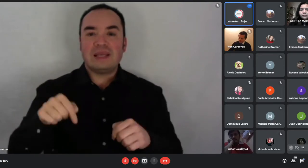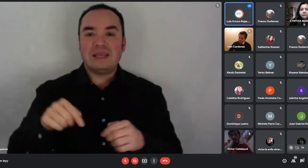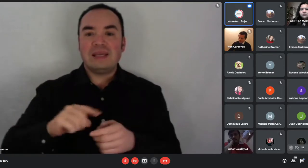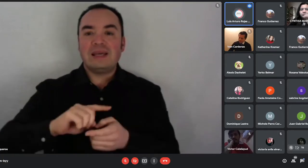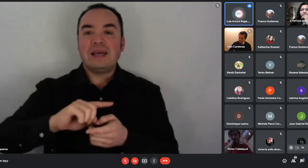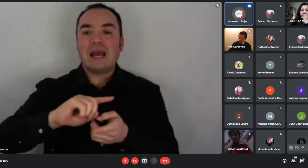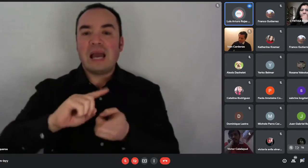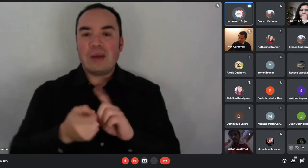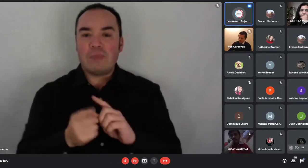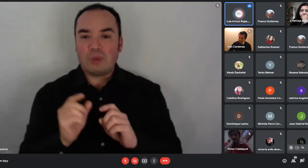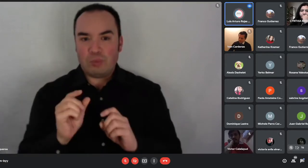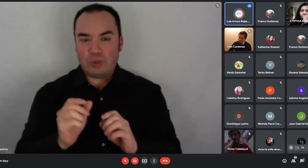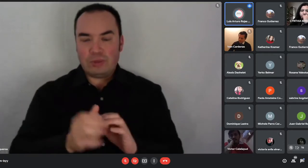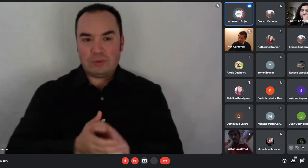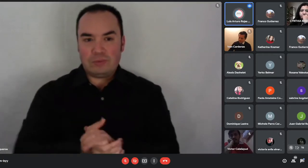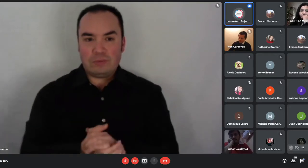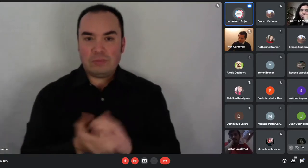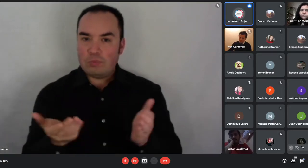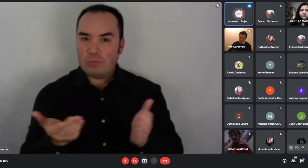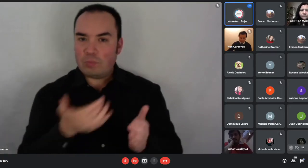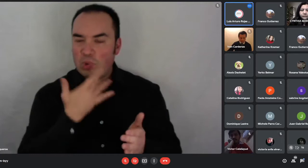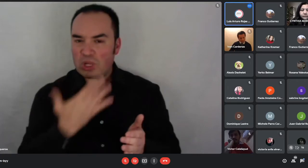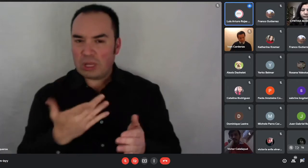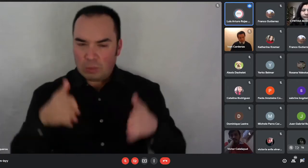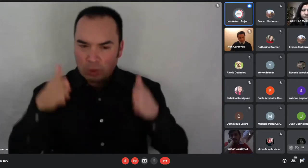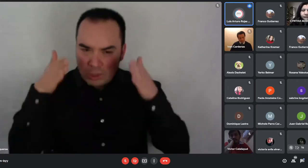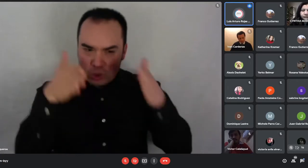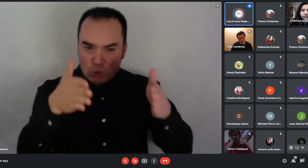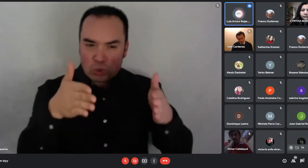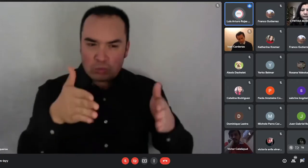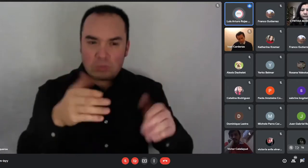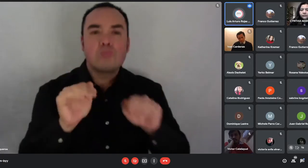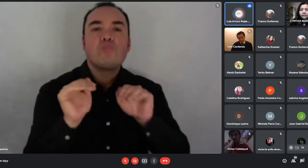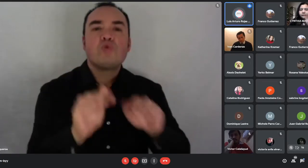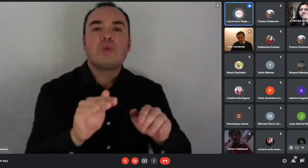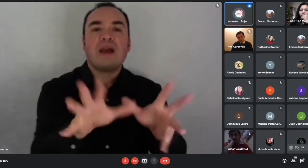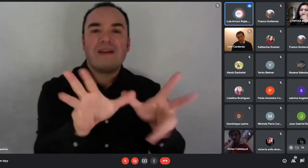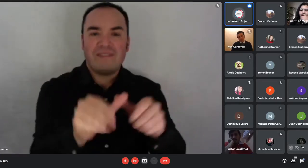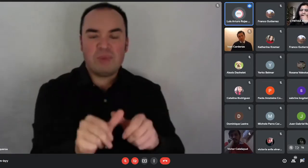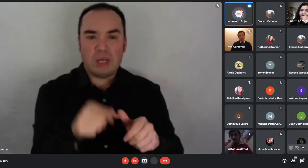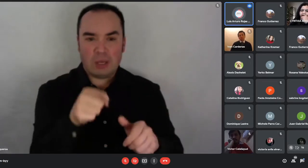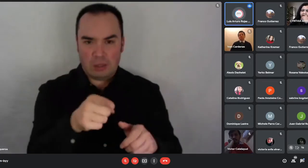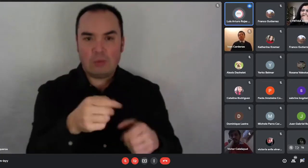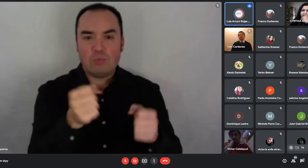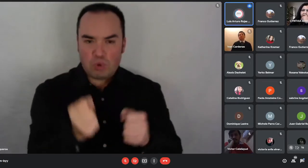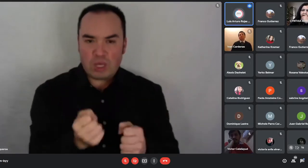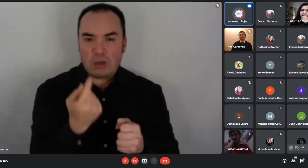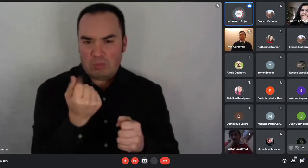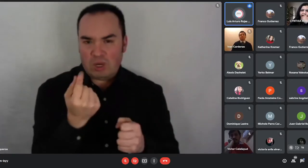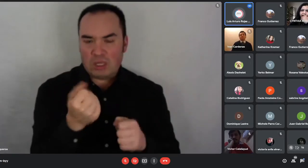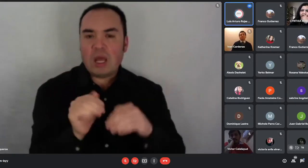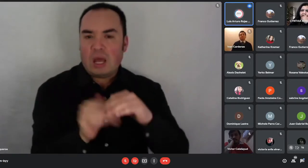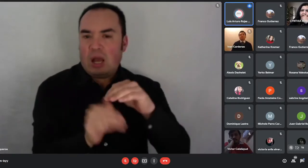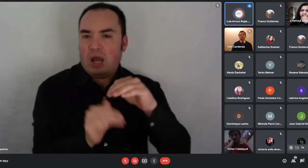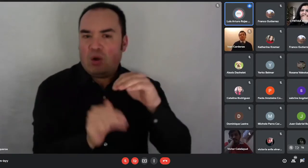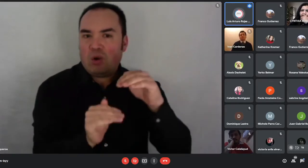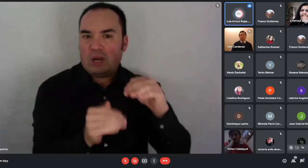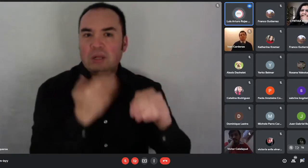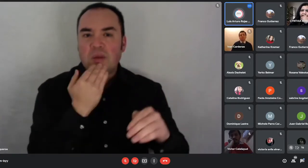eventualmente ya tienen una mejor capacidad de ahorro y de endeudamiento. Es decir, podrían acogerse